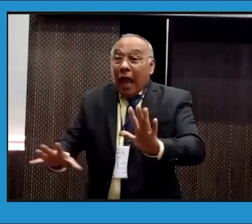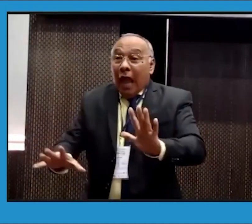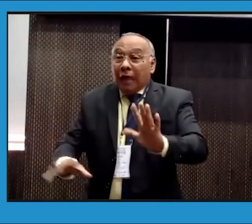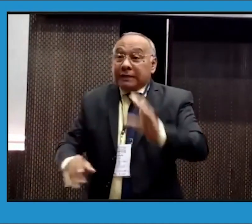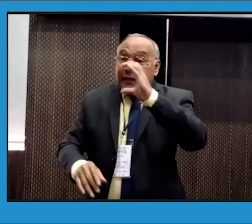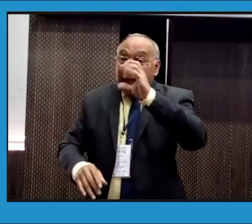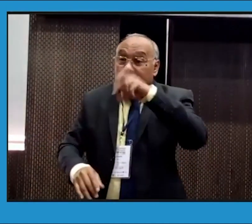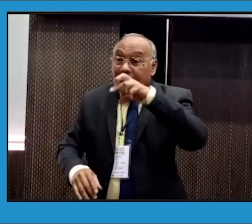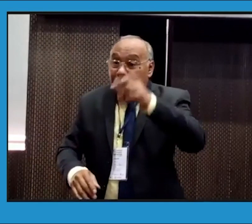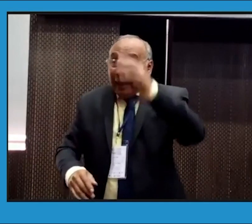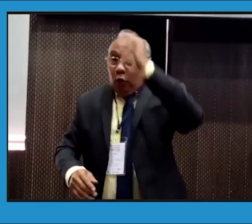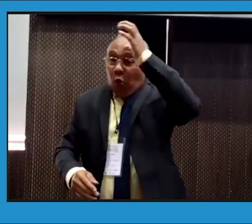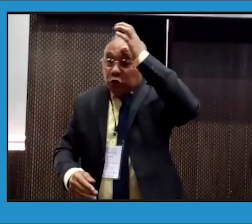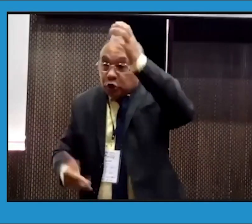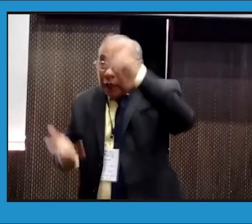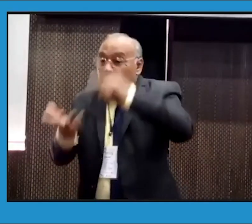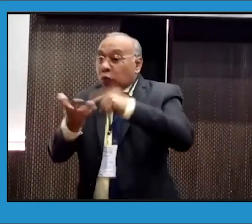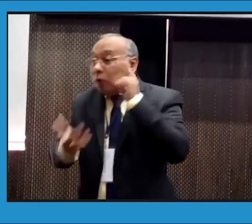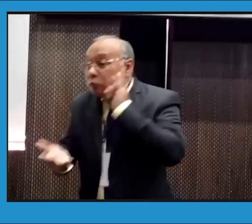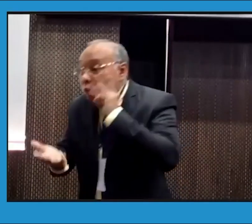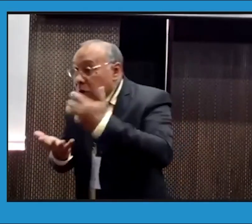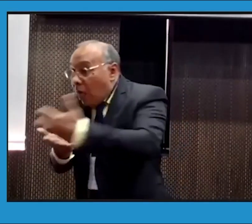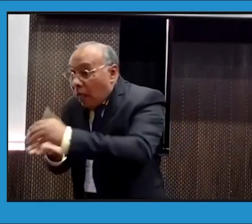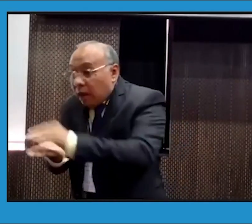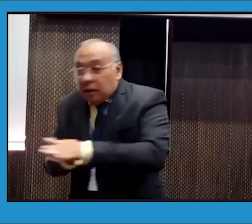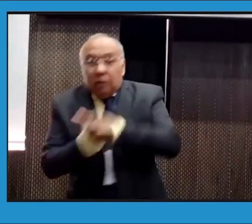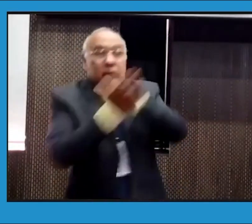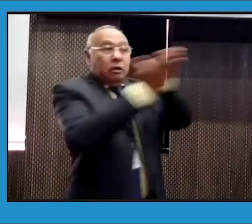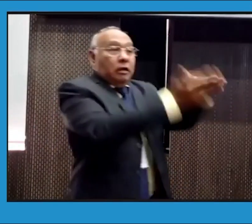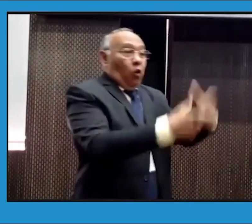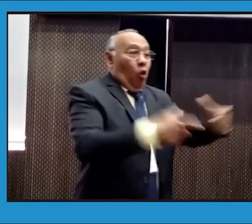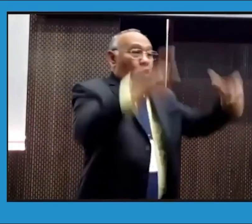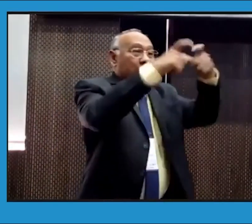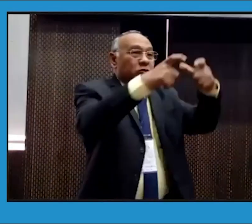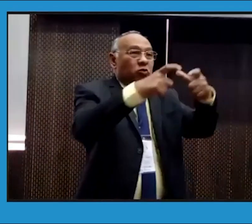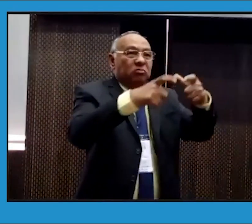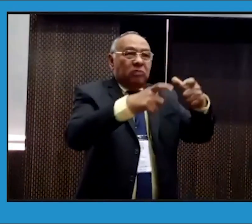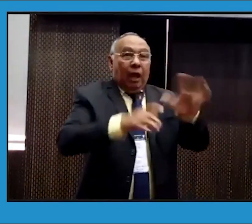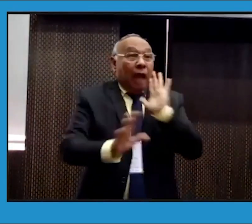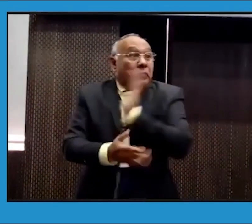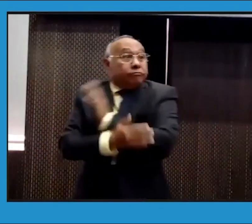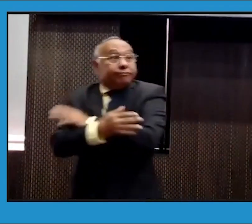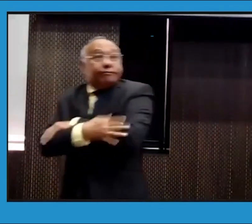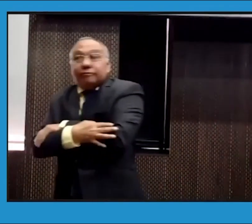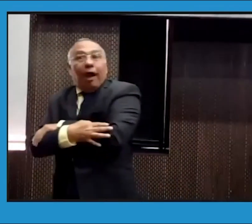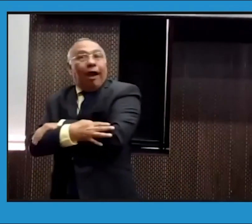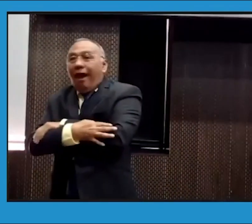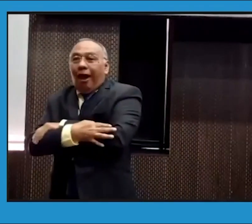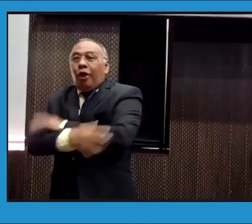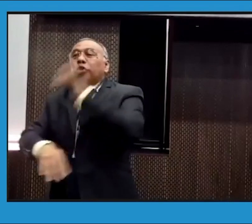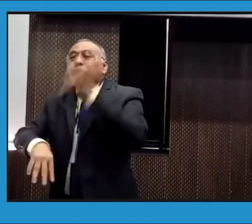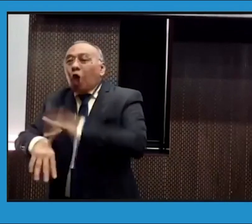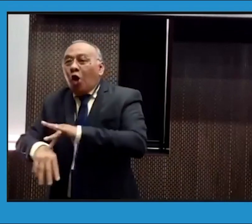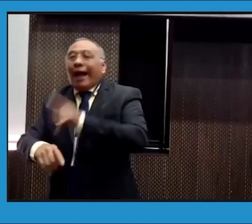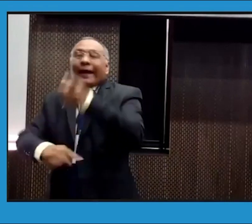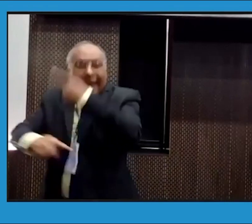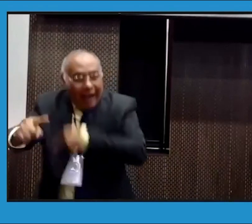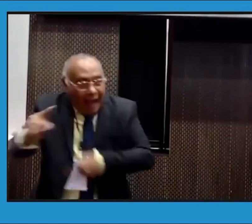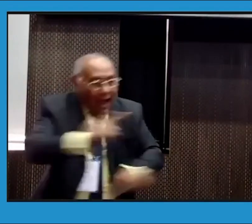pero cuando el CNP tenga los conceptos y ya los apruebe, pasen al Congreso, no podemos dejar el proceso